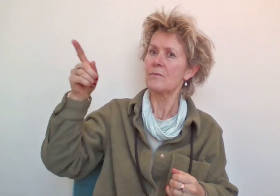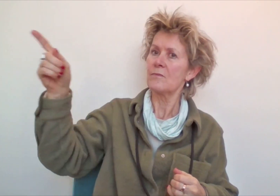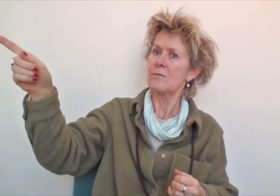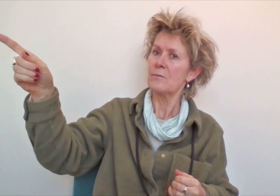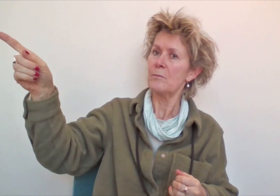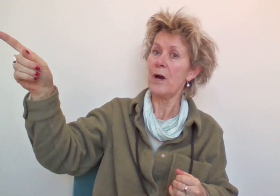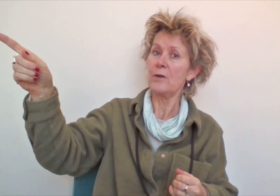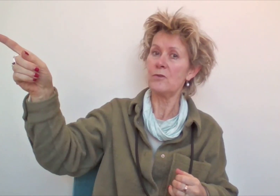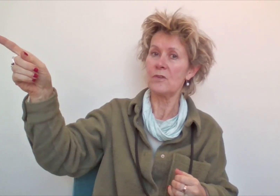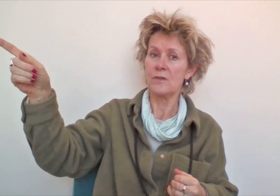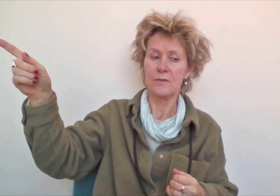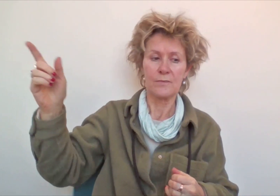Buiten.